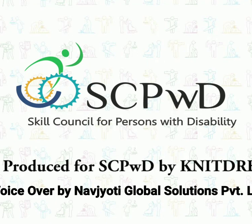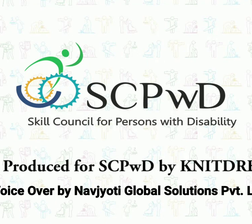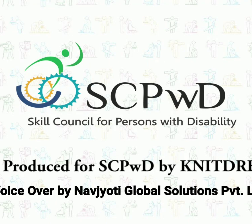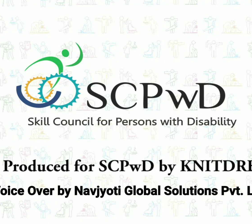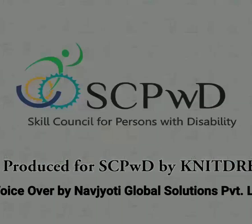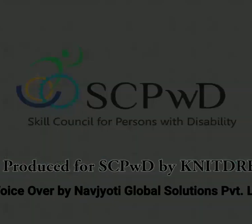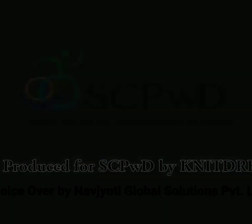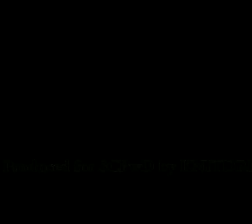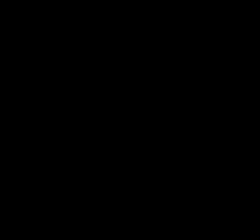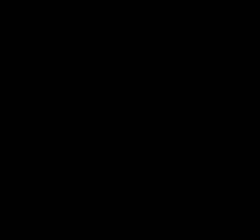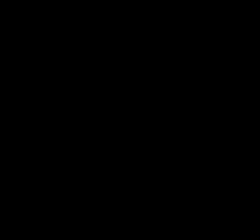अब्सक्राइब झाल झाल